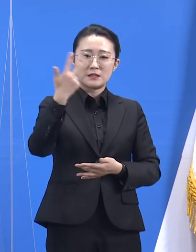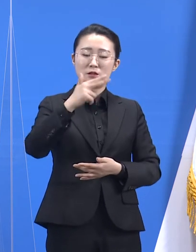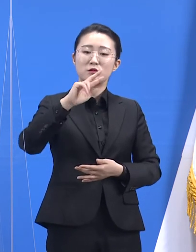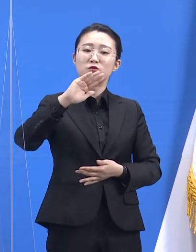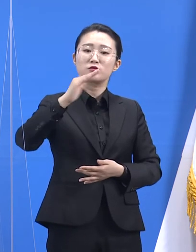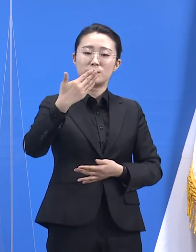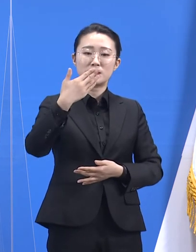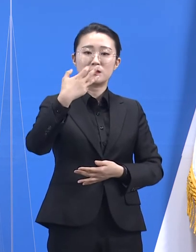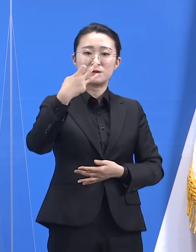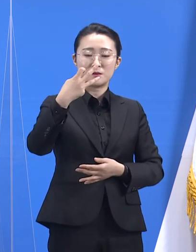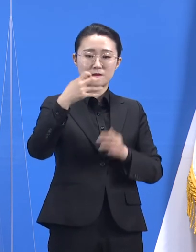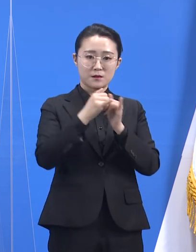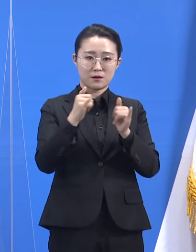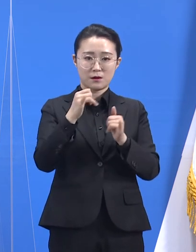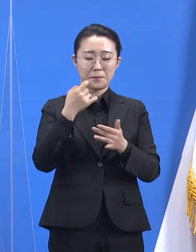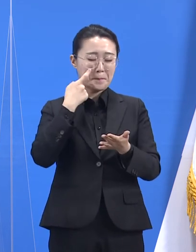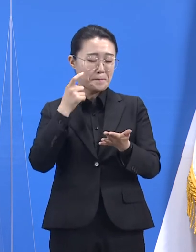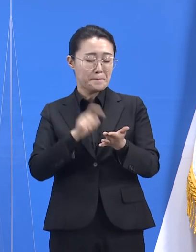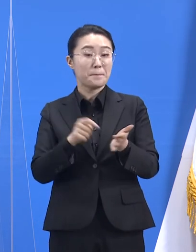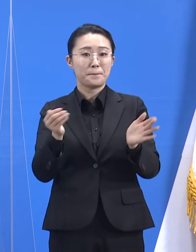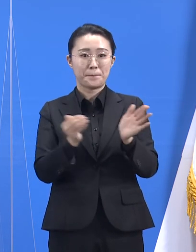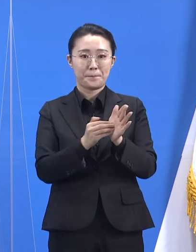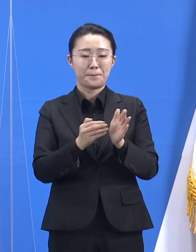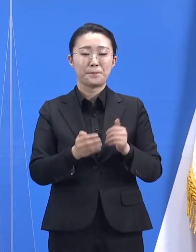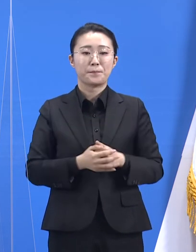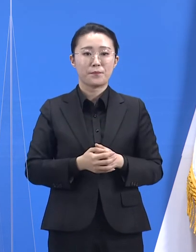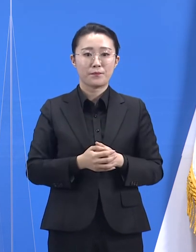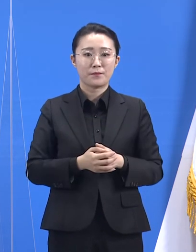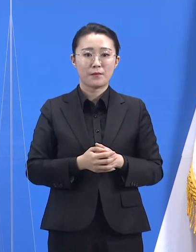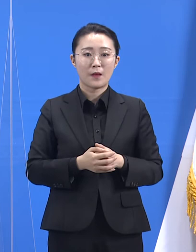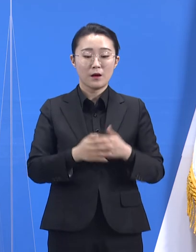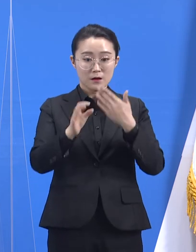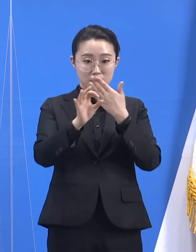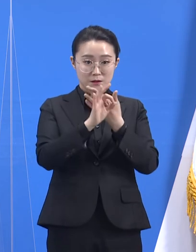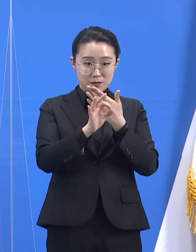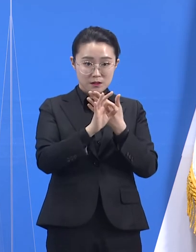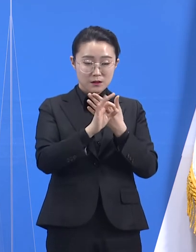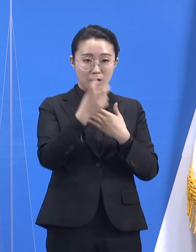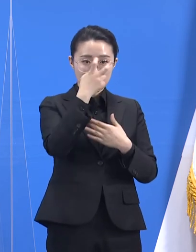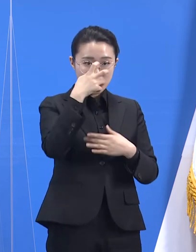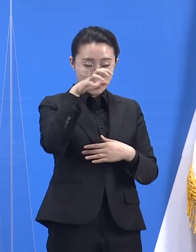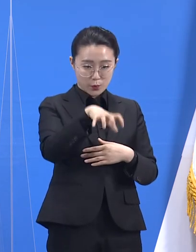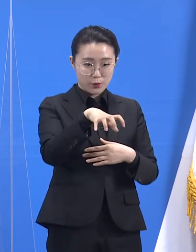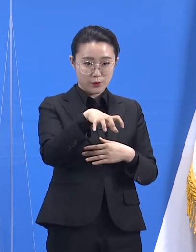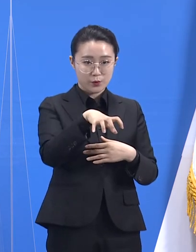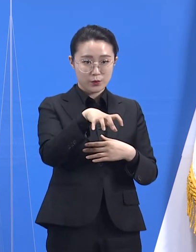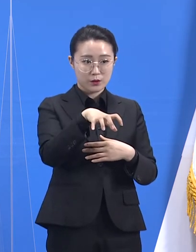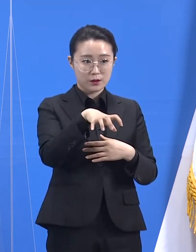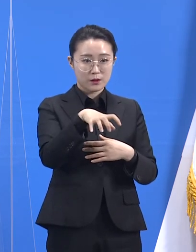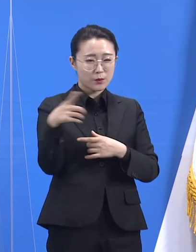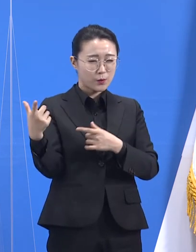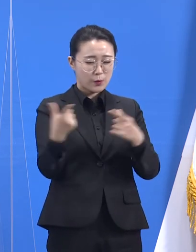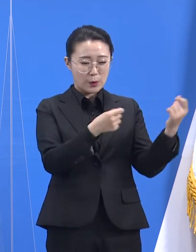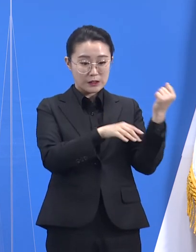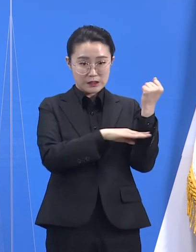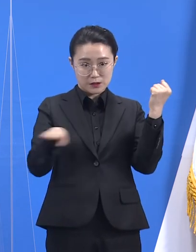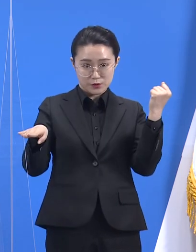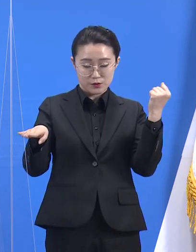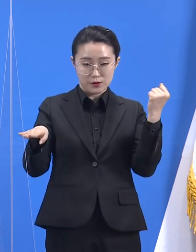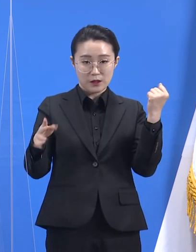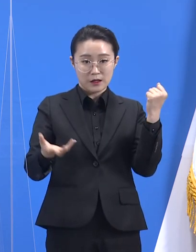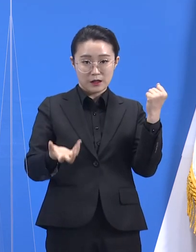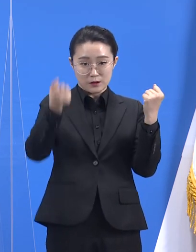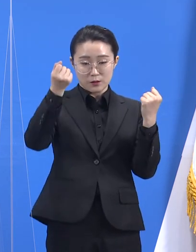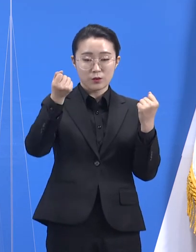발견했다고 합니다. 이제 임시 선별검사소와 같은 기준으로 보건소에 설치된 선별진료소에서도